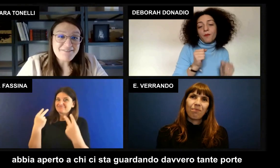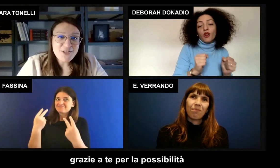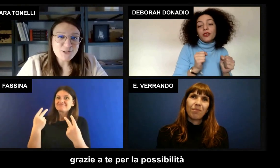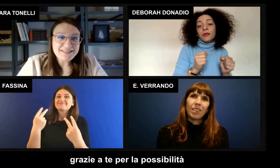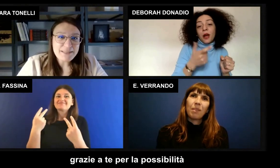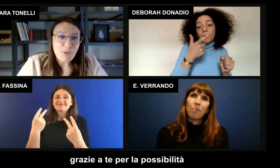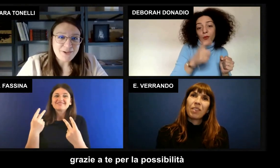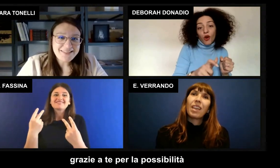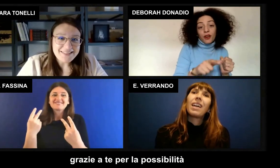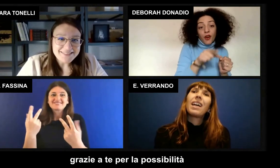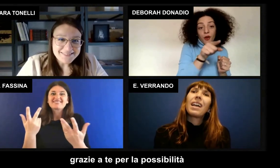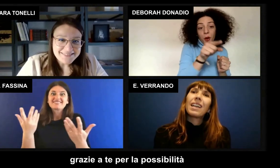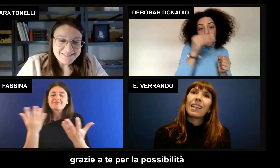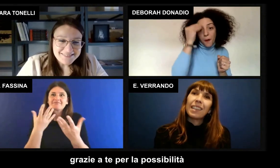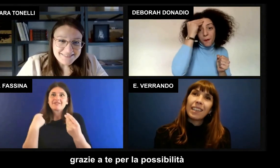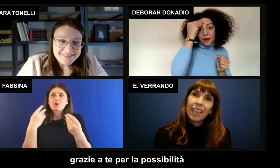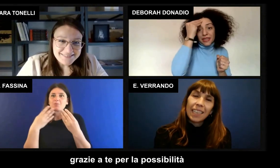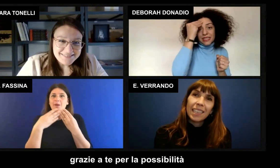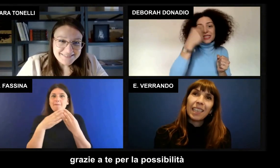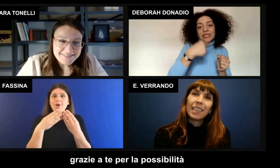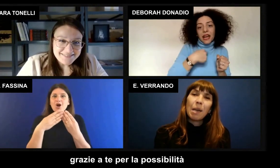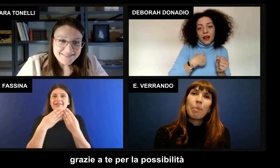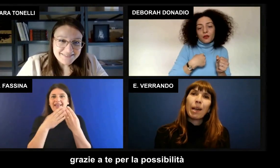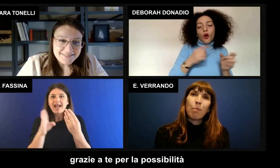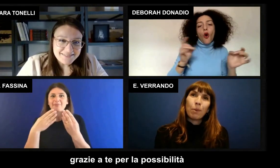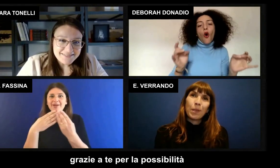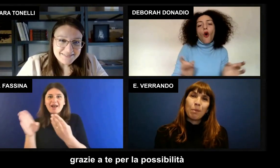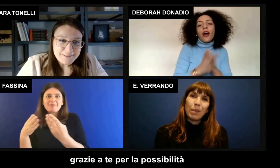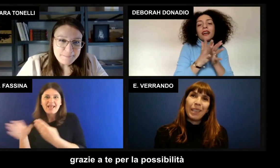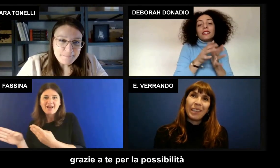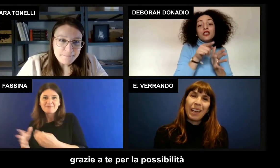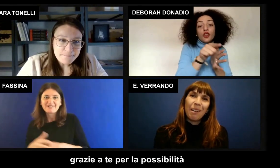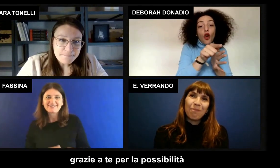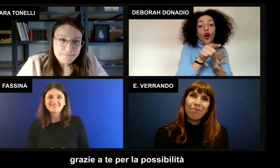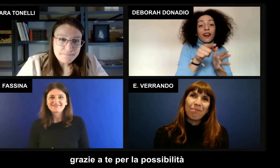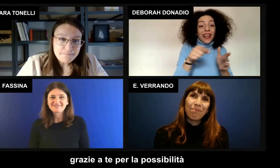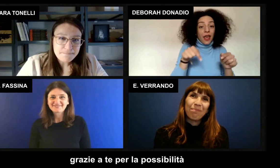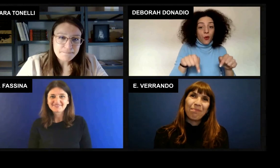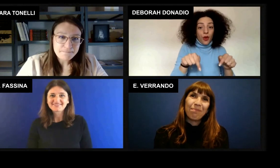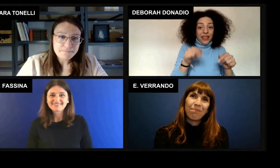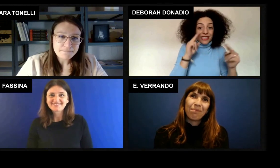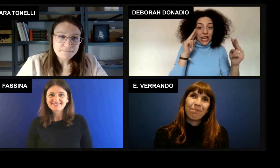davvero tante porte grazie a te per la possibilità